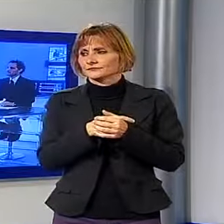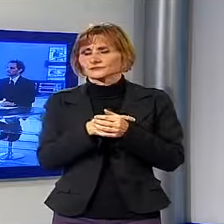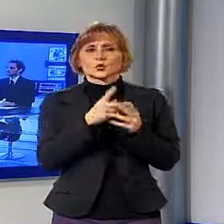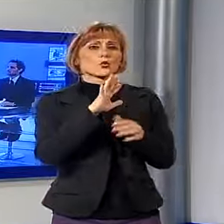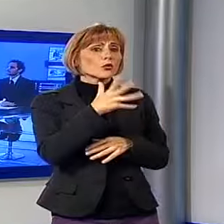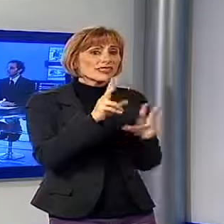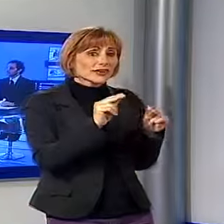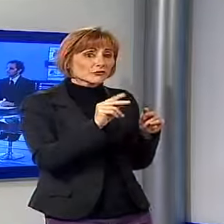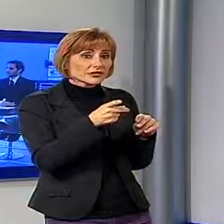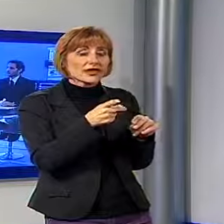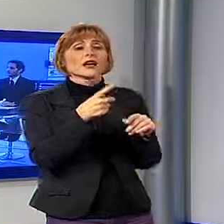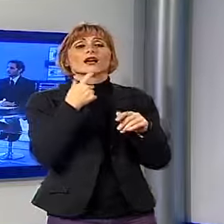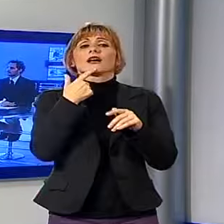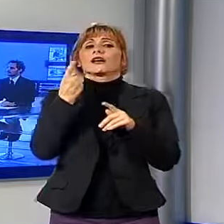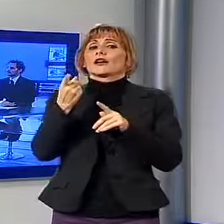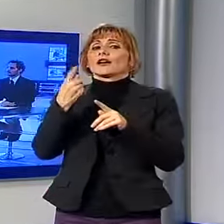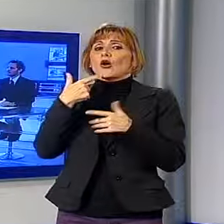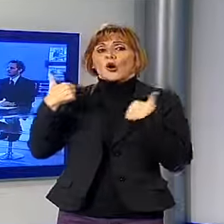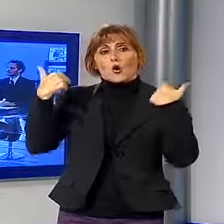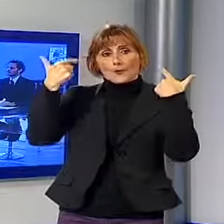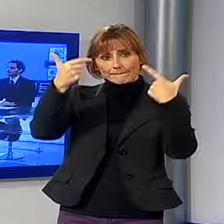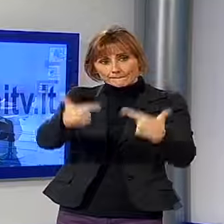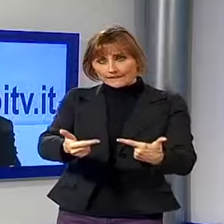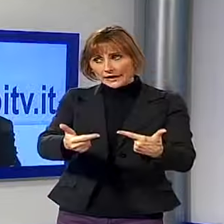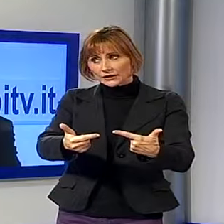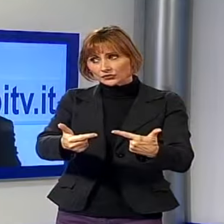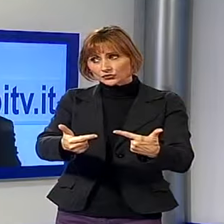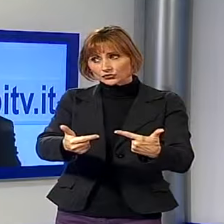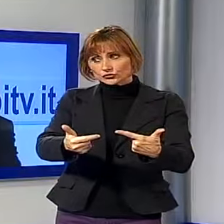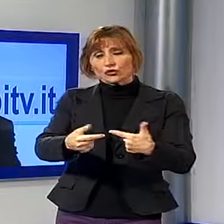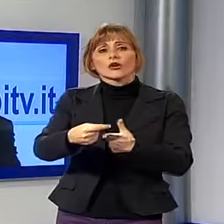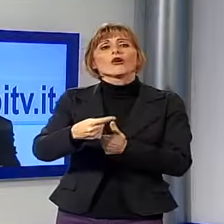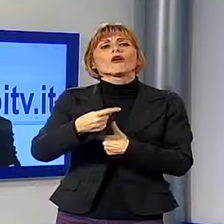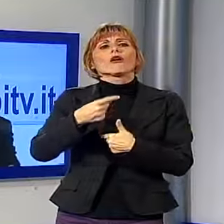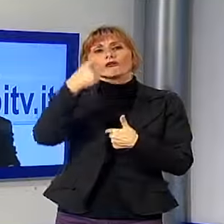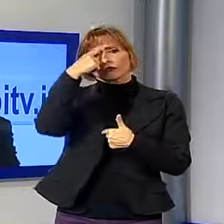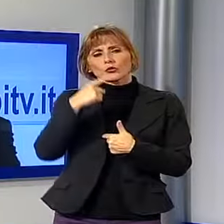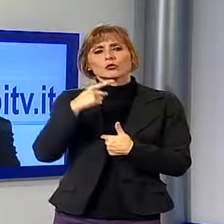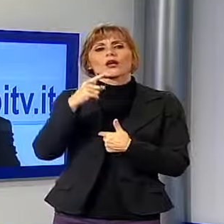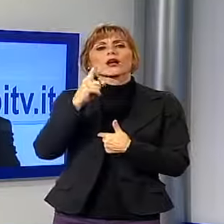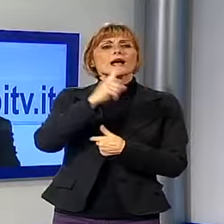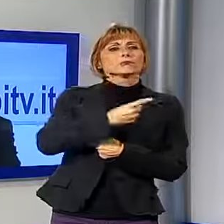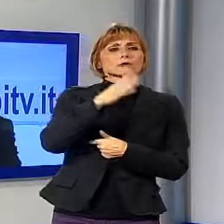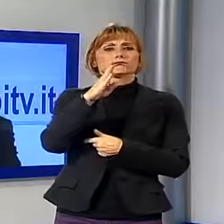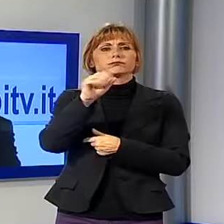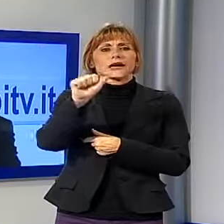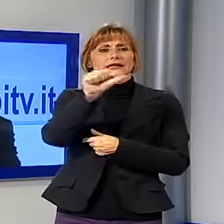su cui è nato poi tutto il festival, è l'omaggio alla figura di Gabriele Basilico, l'importante fotografo italiano